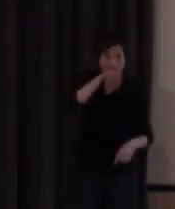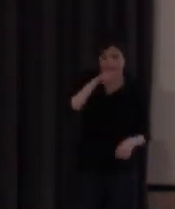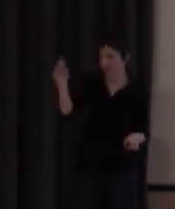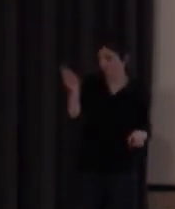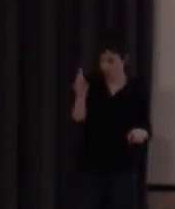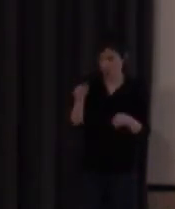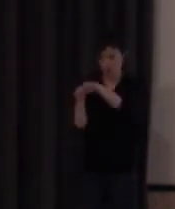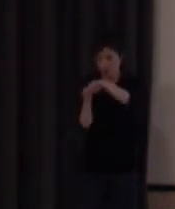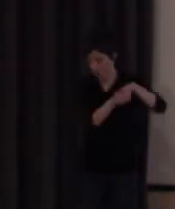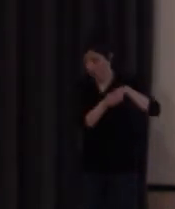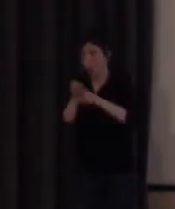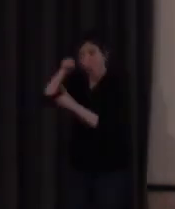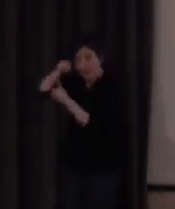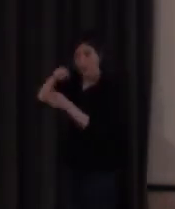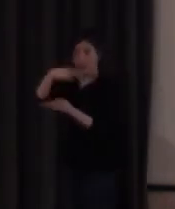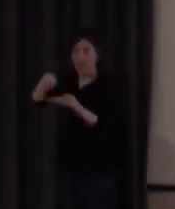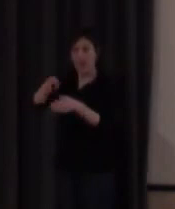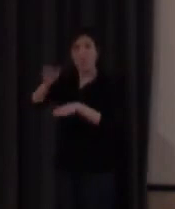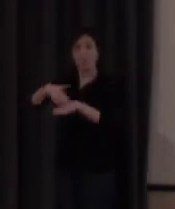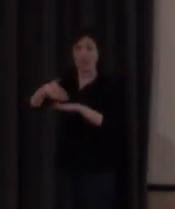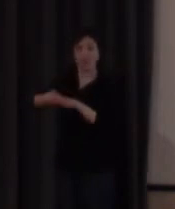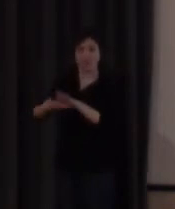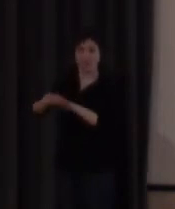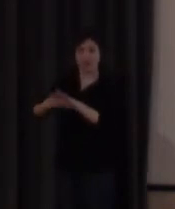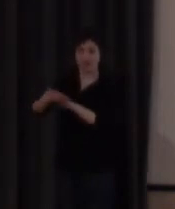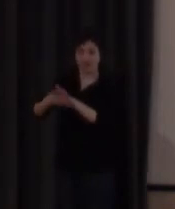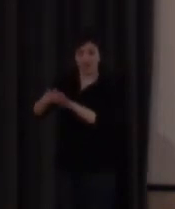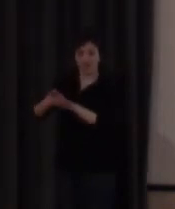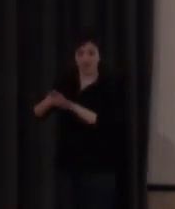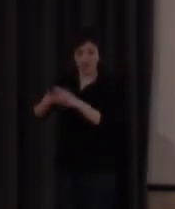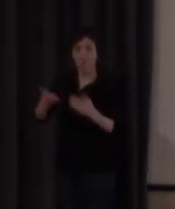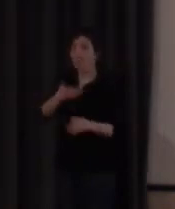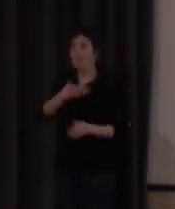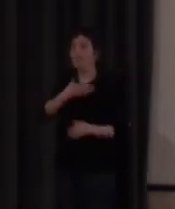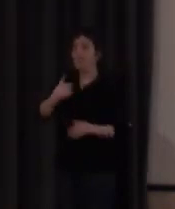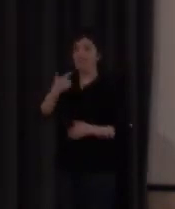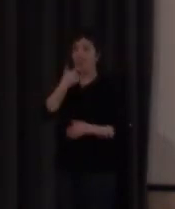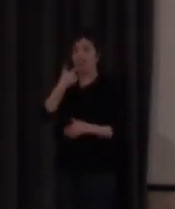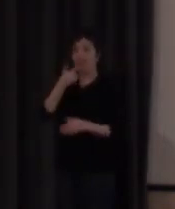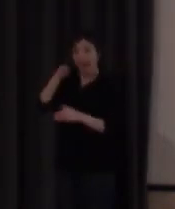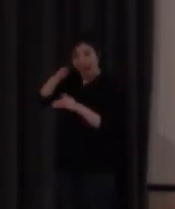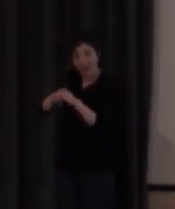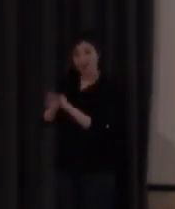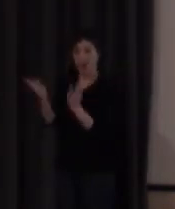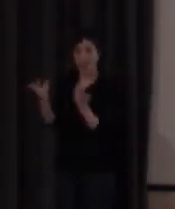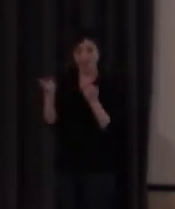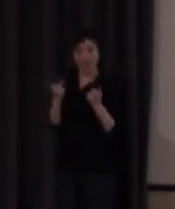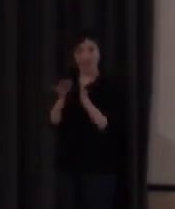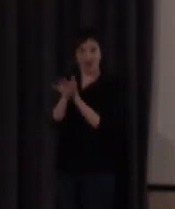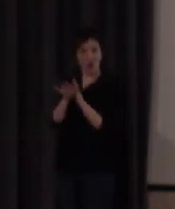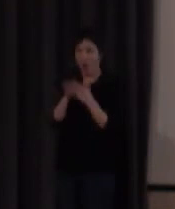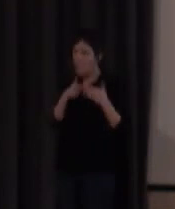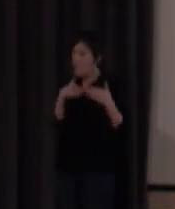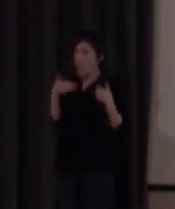asignar. Es decir, esto tiene que ver con el acceso a las habilidades fonológicas que están implicadas en cualquier